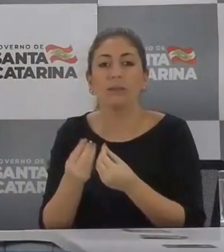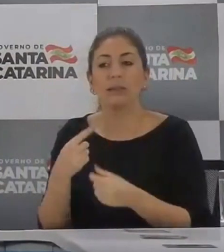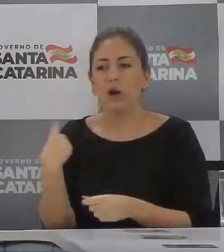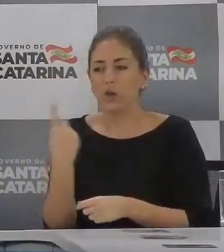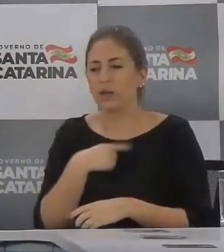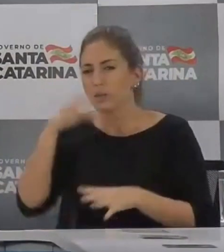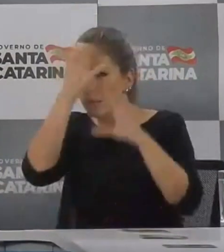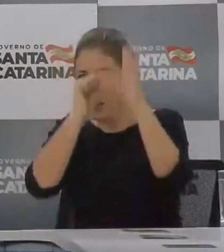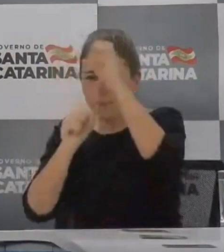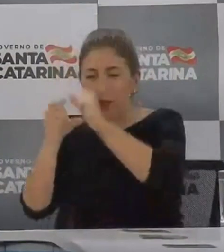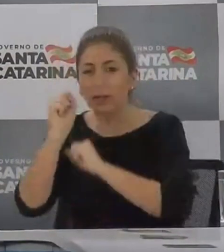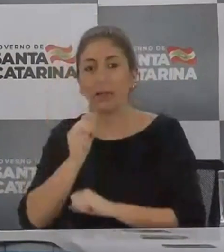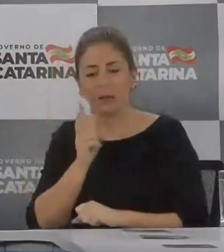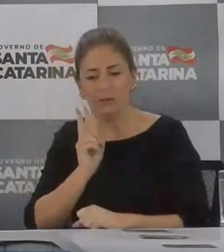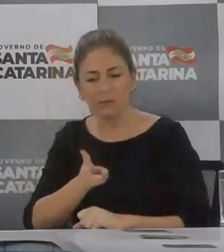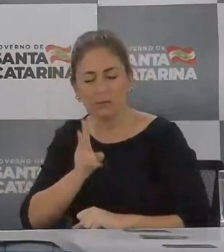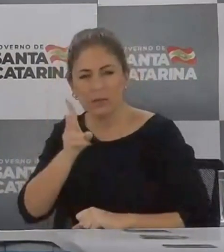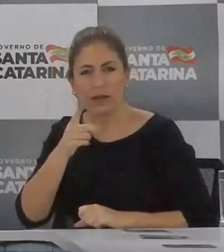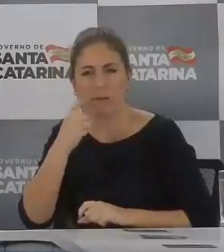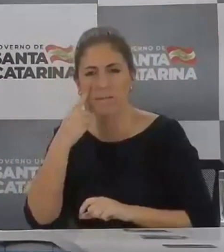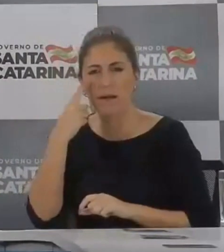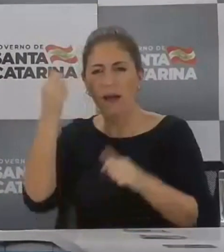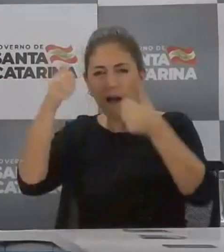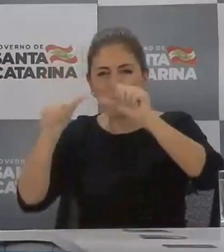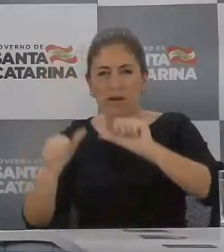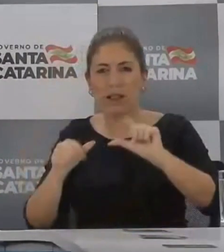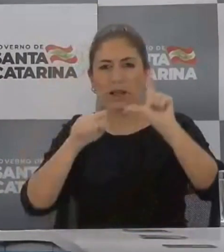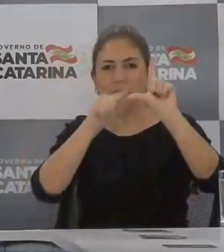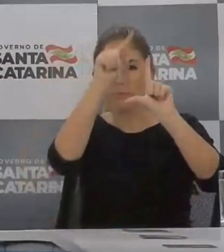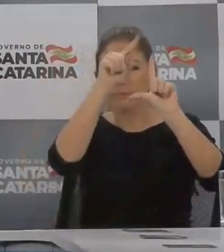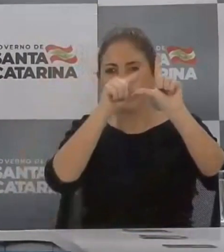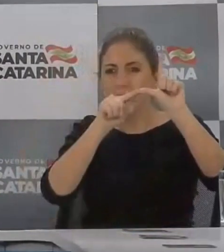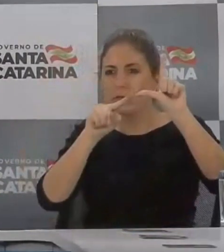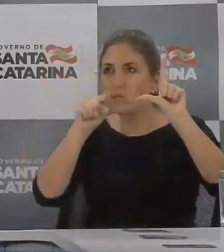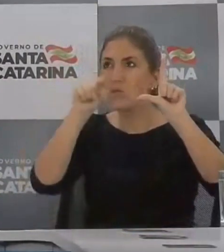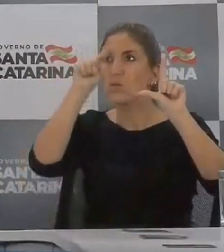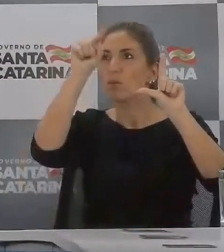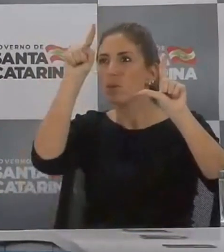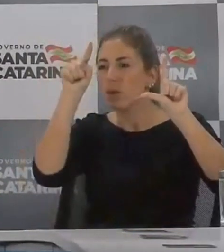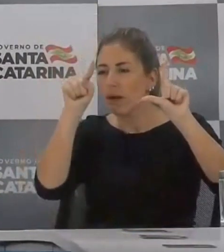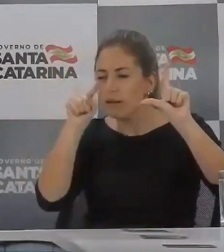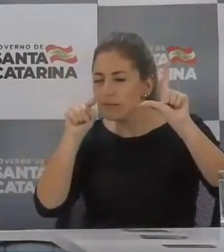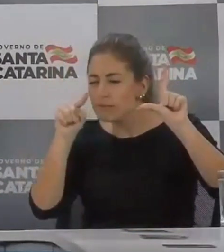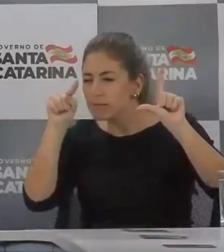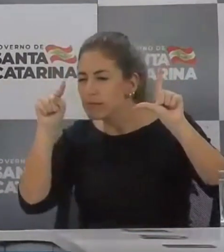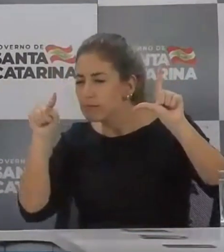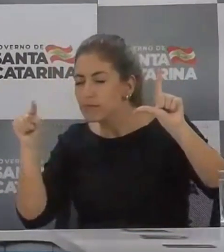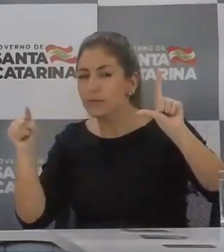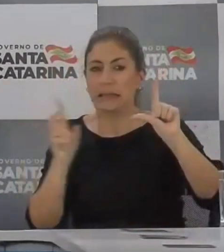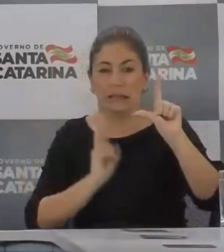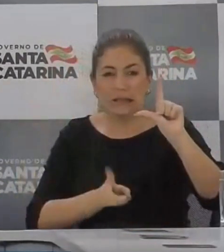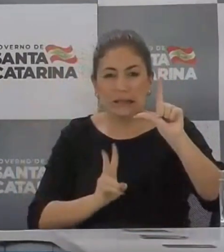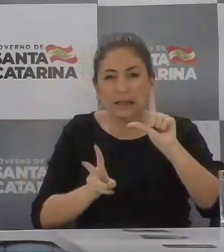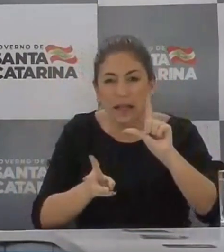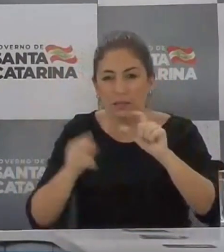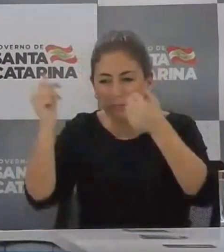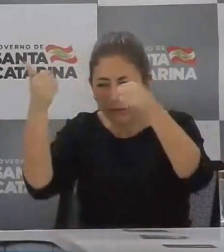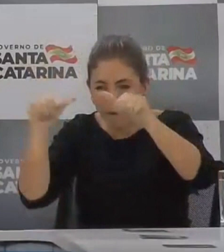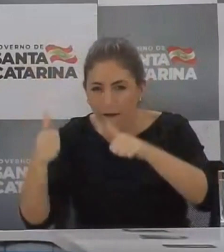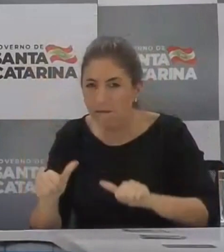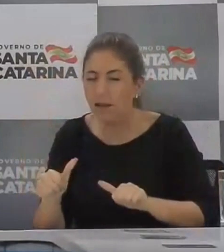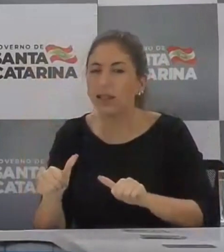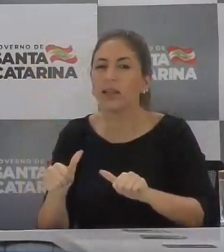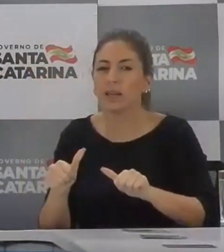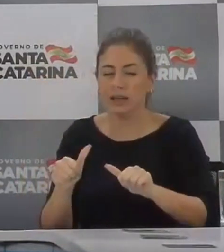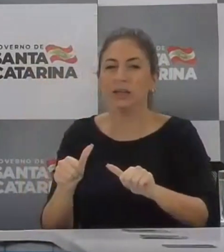monitorando os dados como eu fiz agora, monitorando a nossa curva de infectados, monitorando a nossa curva de casos suspeitos,